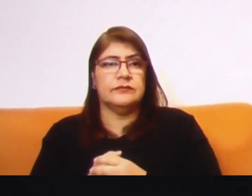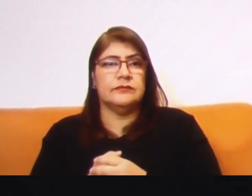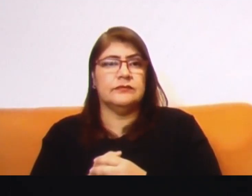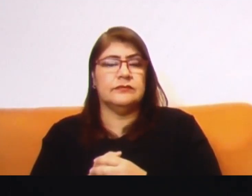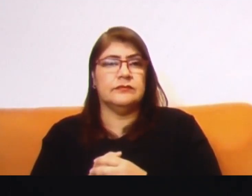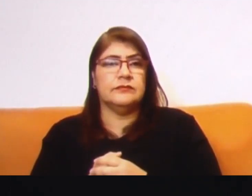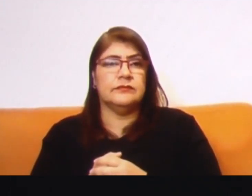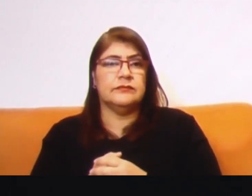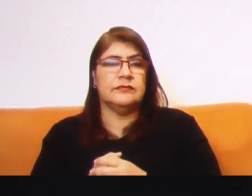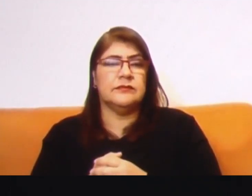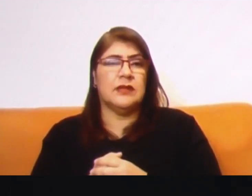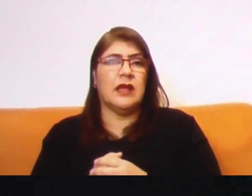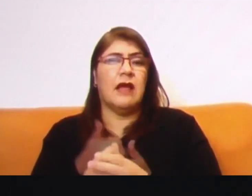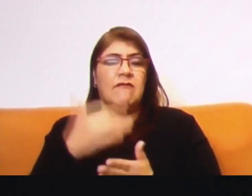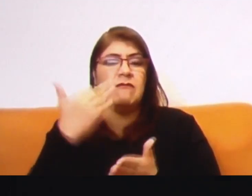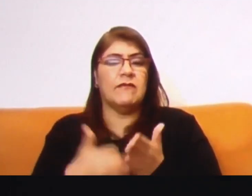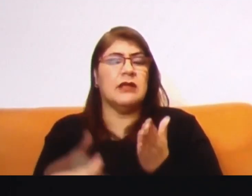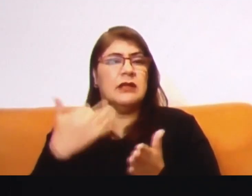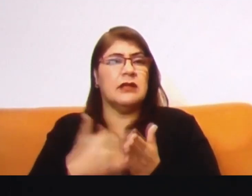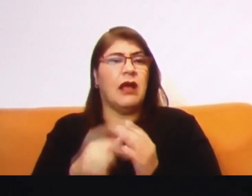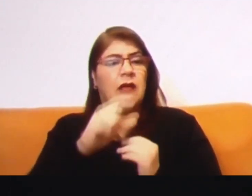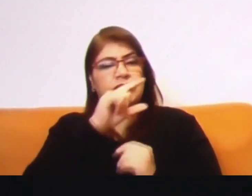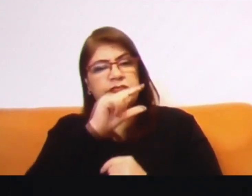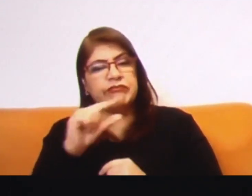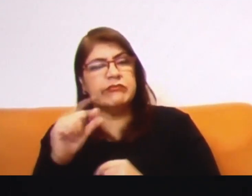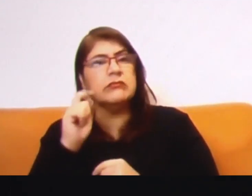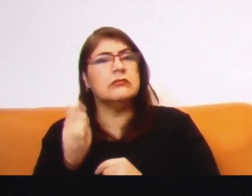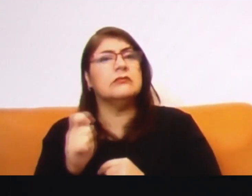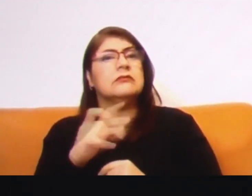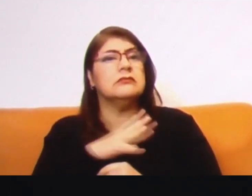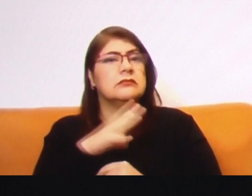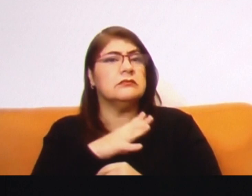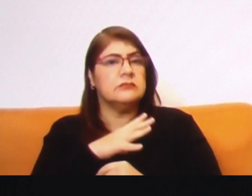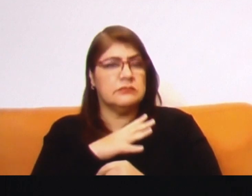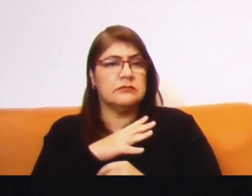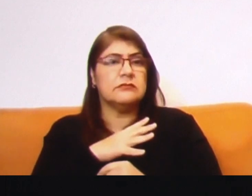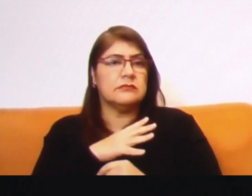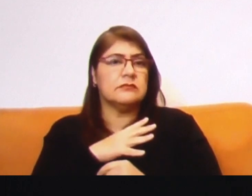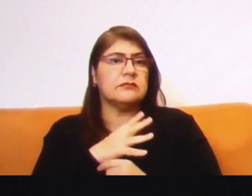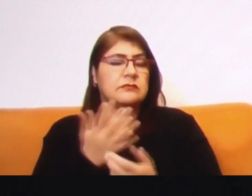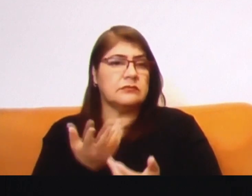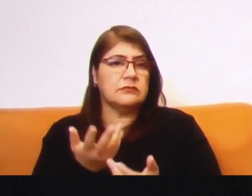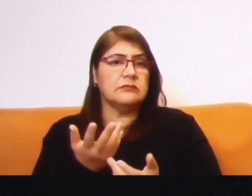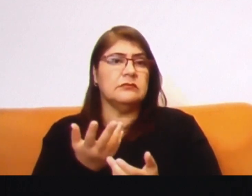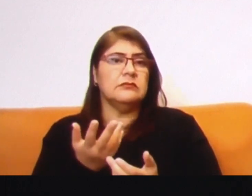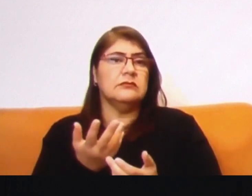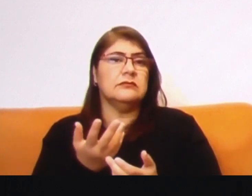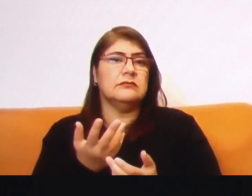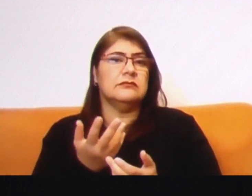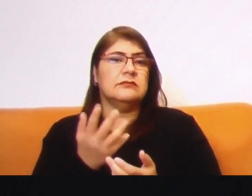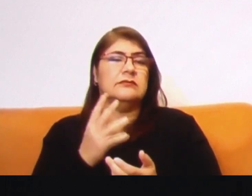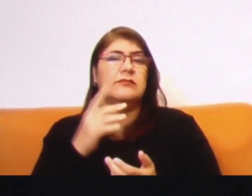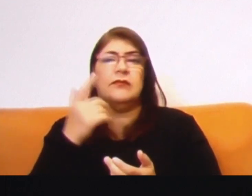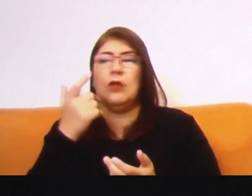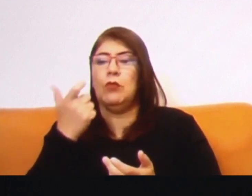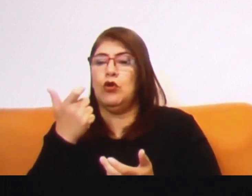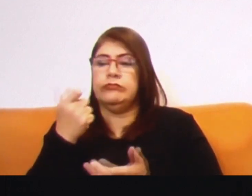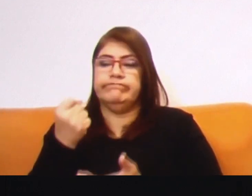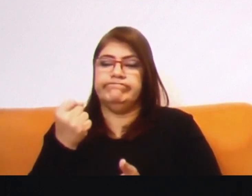El déficit que tenemos con esta idea de espacio presupuestal